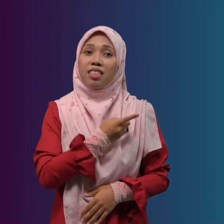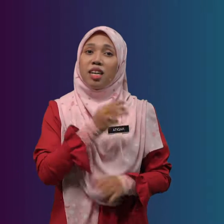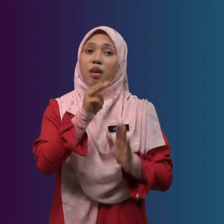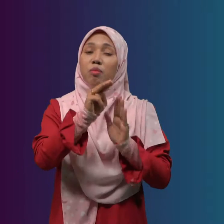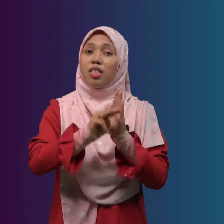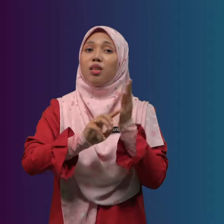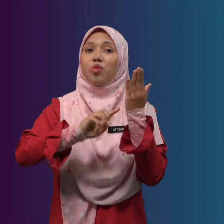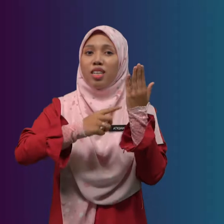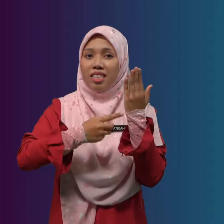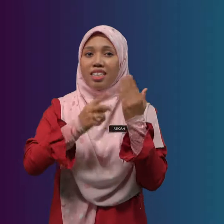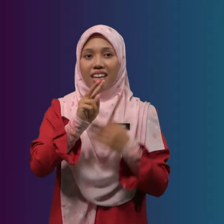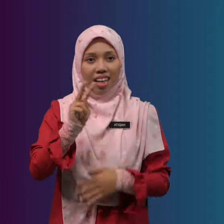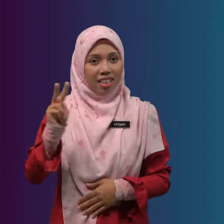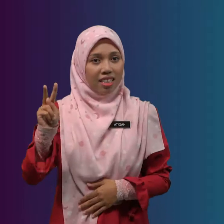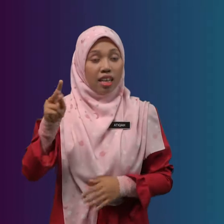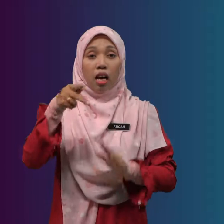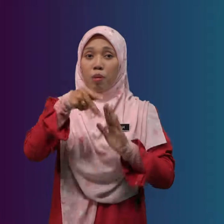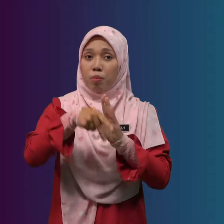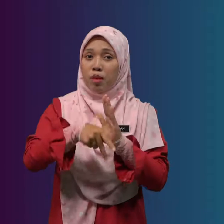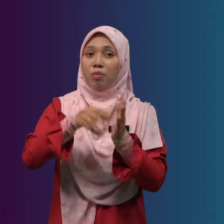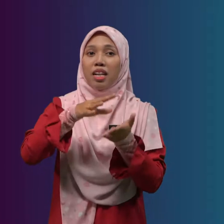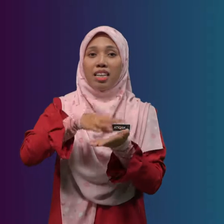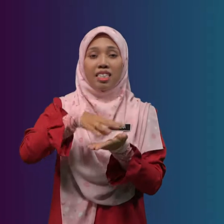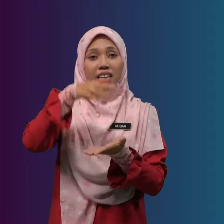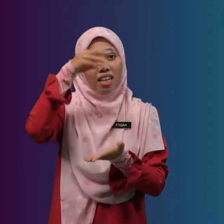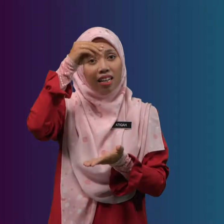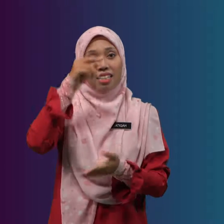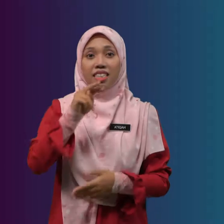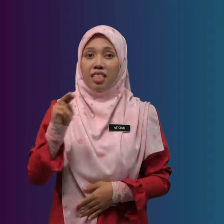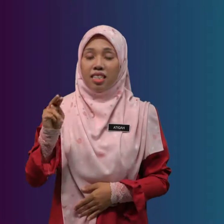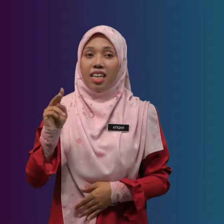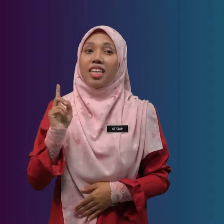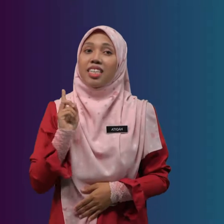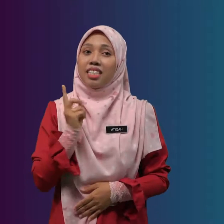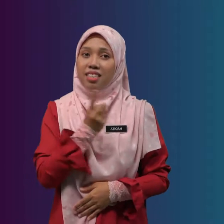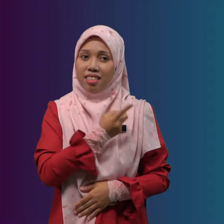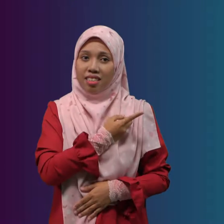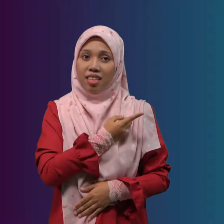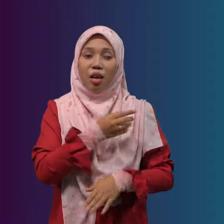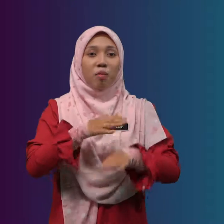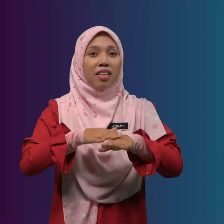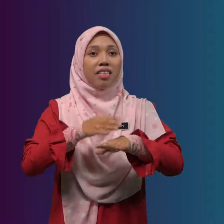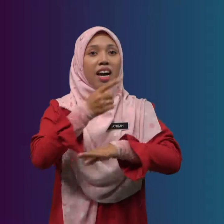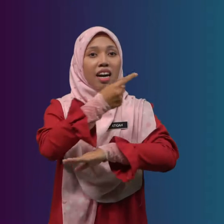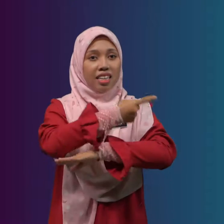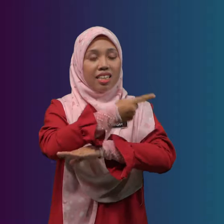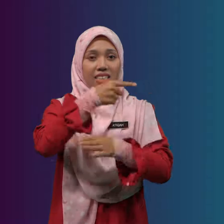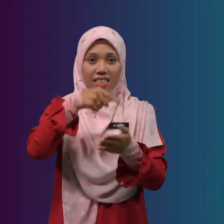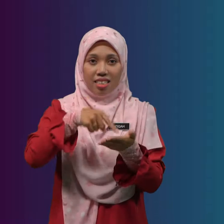memulakan pembelajaran, Kita pada hari ini